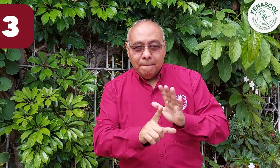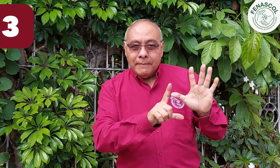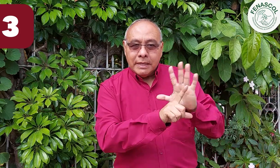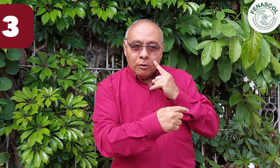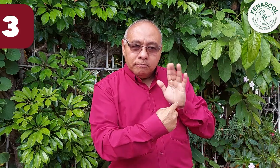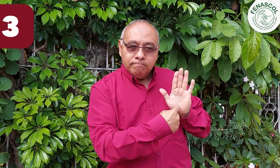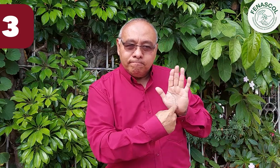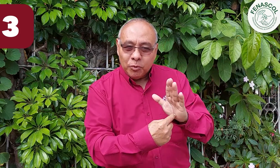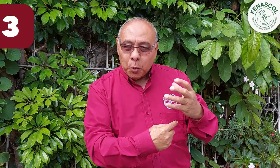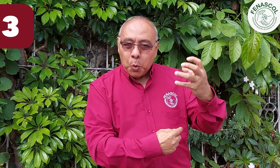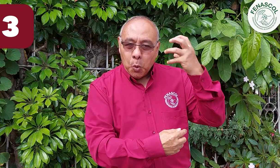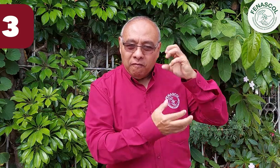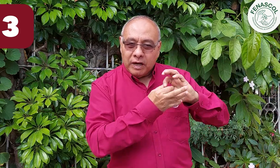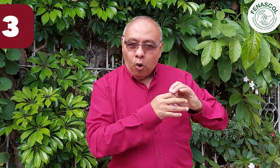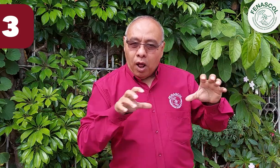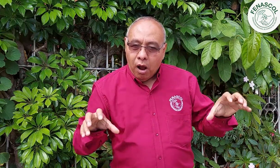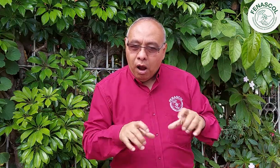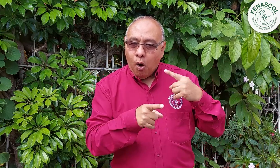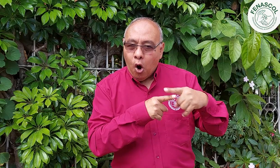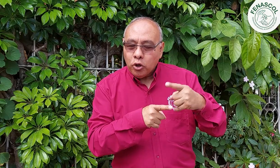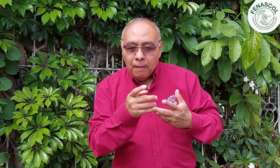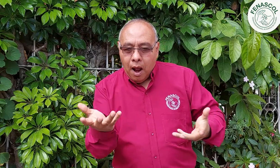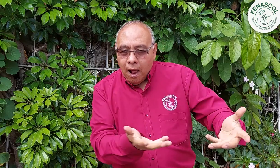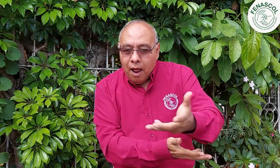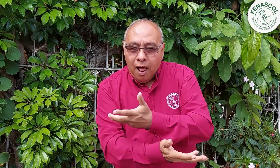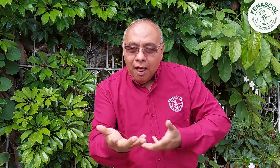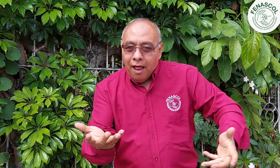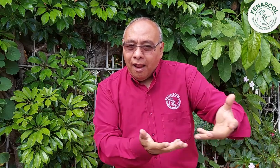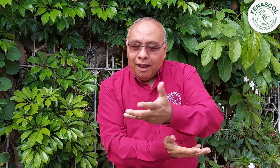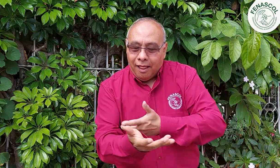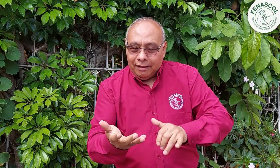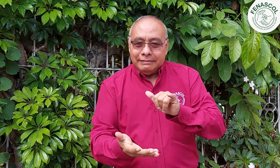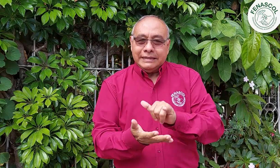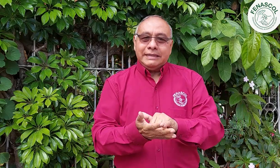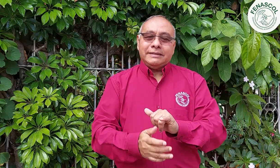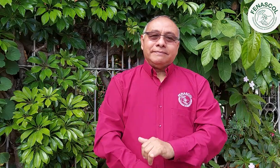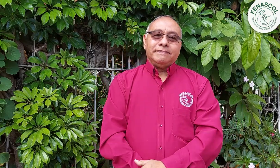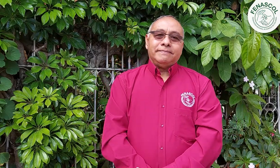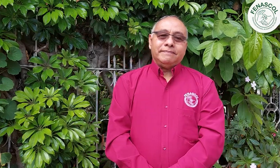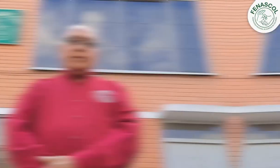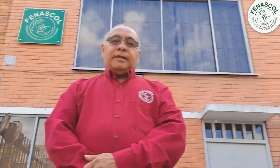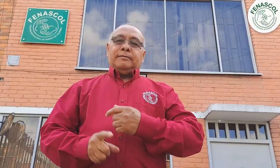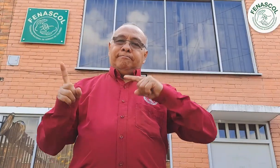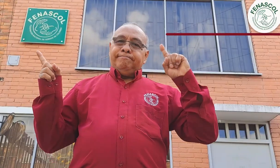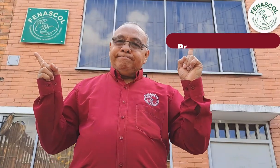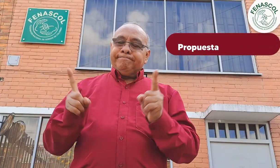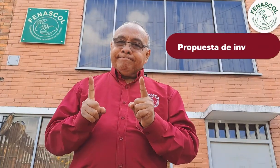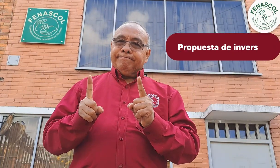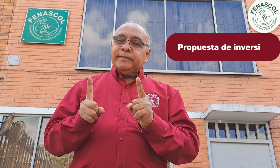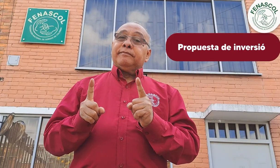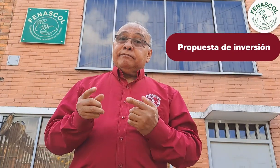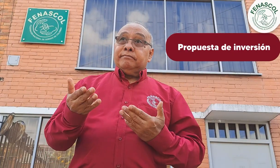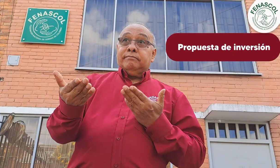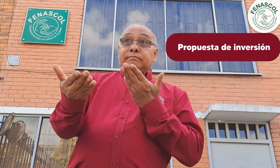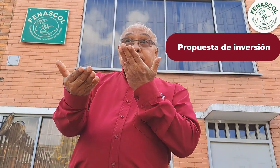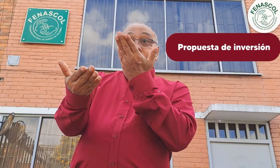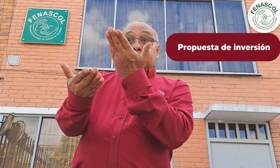experiencia en acciones de formación a través de los años con la comunidad y demás población interesada en Bogotá. Conclusión, los recursos